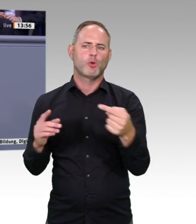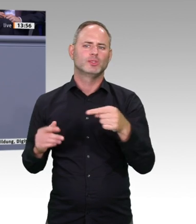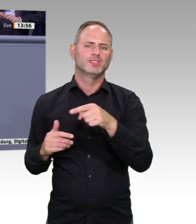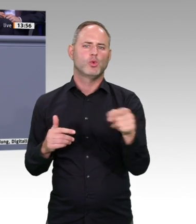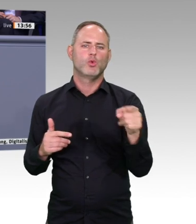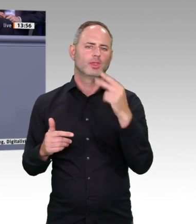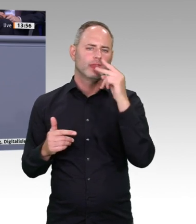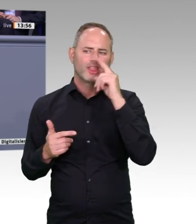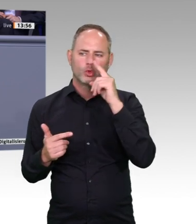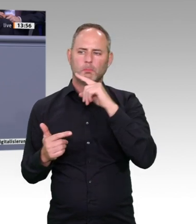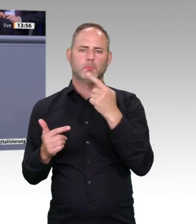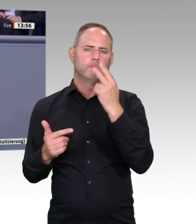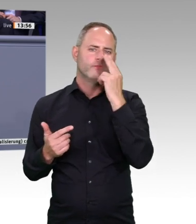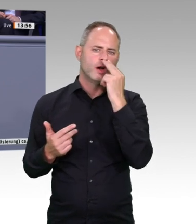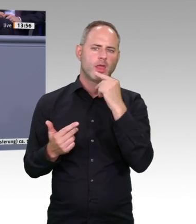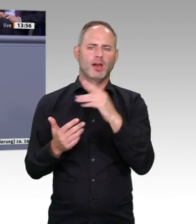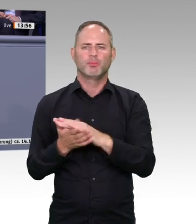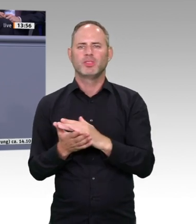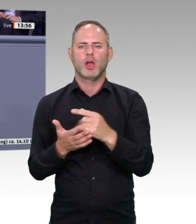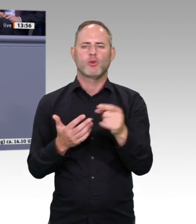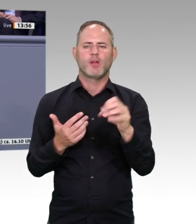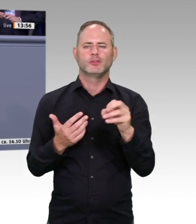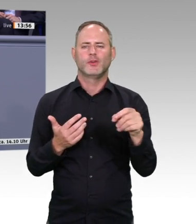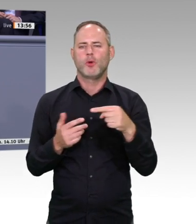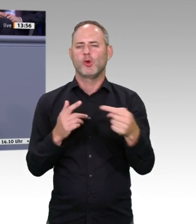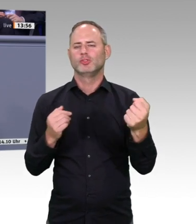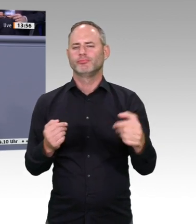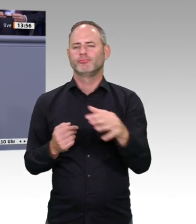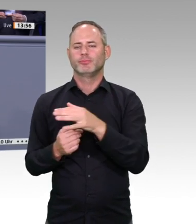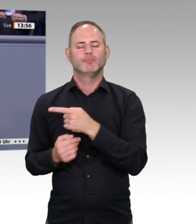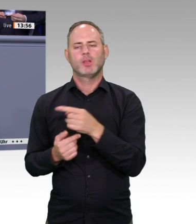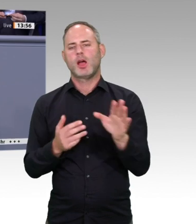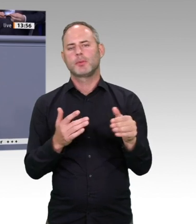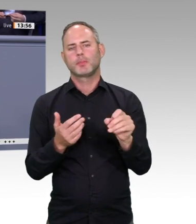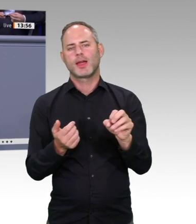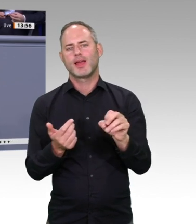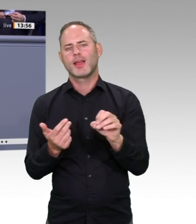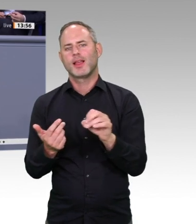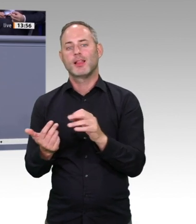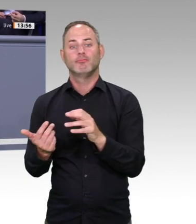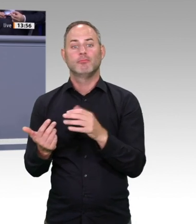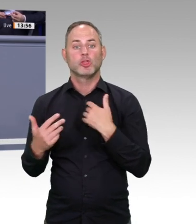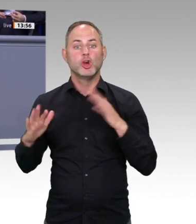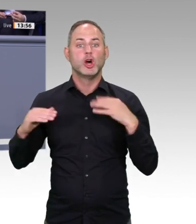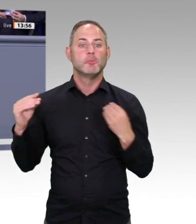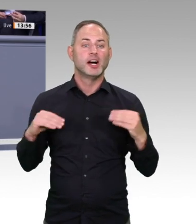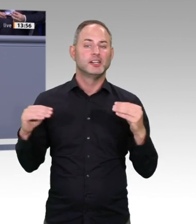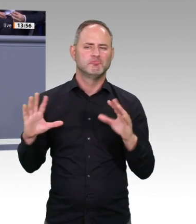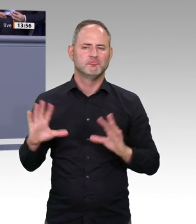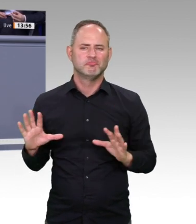daher finde ich die Aktion der CDU-CSU-Bundestagsfraktion ganz spannend, wo unsere Kollegen innerhalb von einer Minute mal wahrstellen sollten. Wir haben das in sozialen